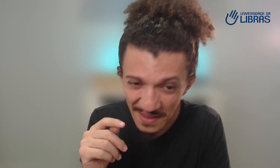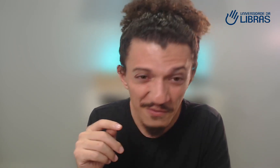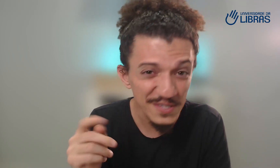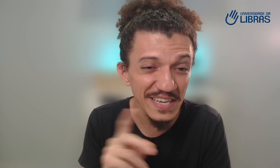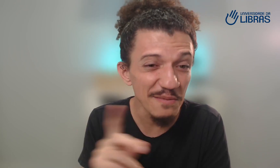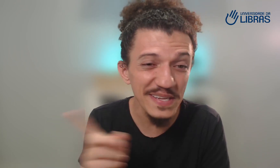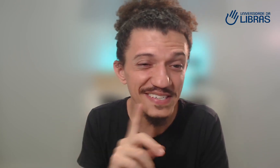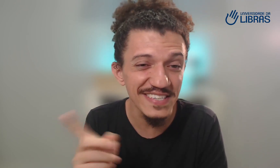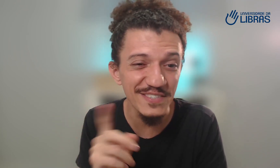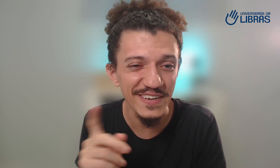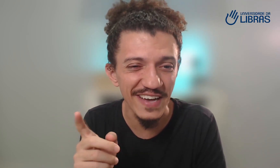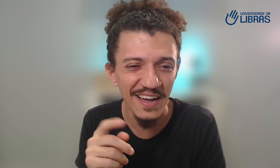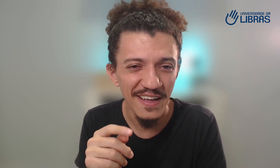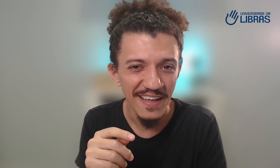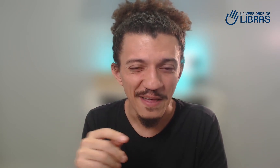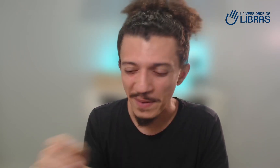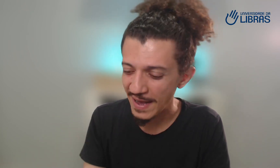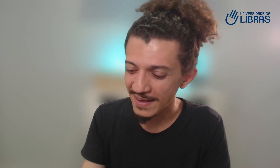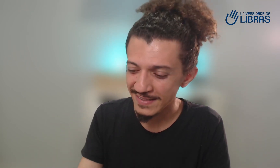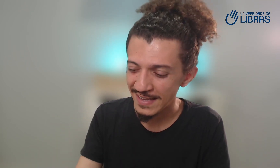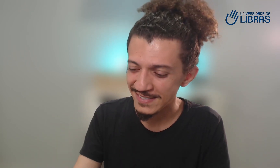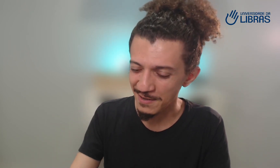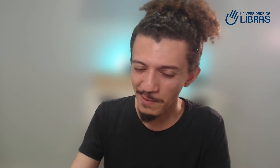Você não precisa de ficar... Minha garganta está aceita.